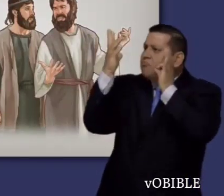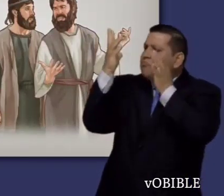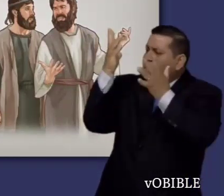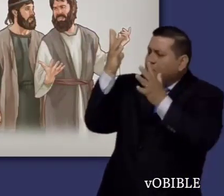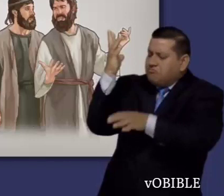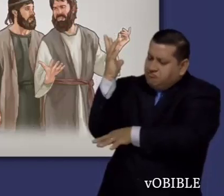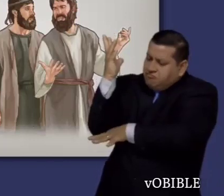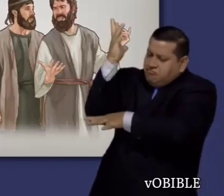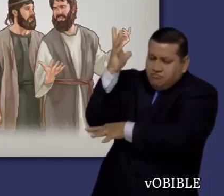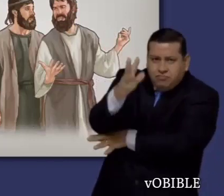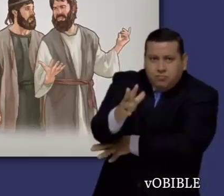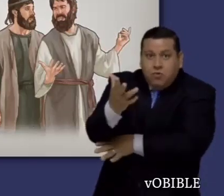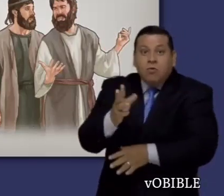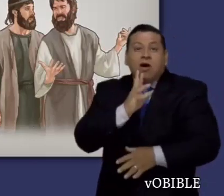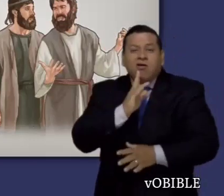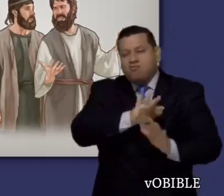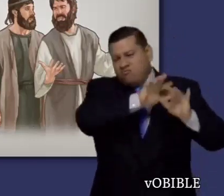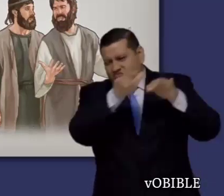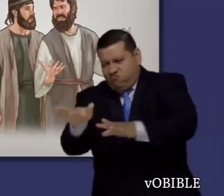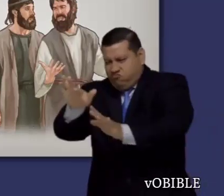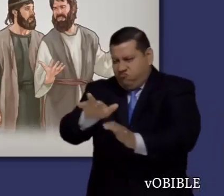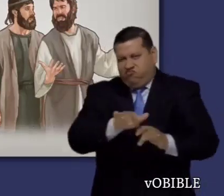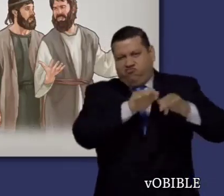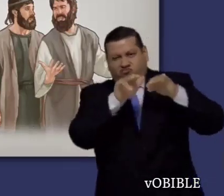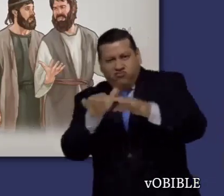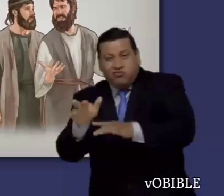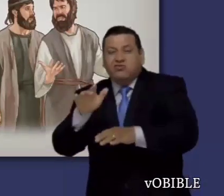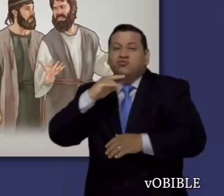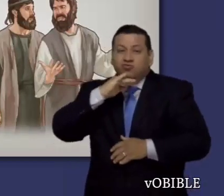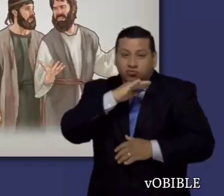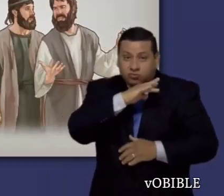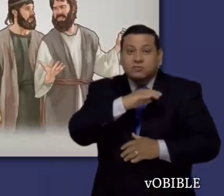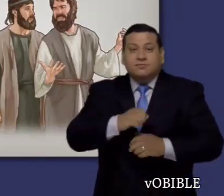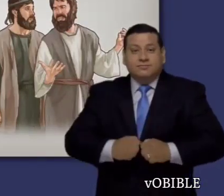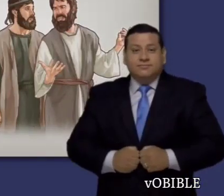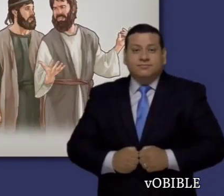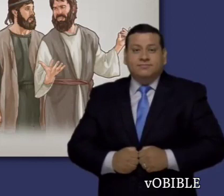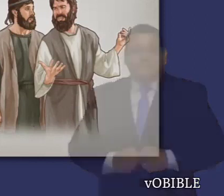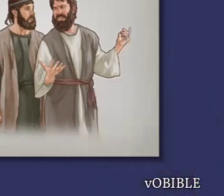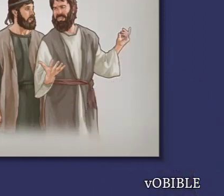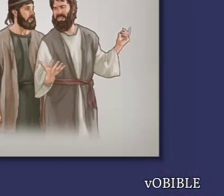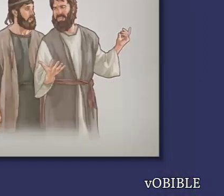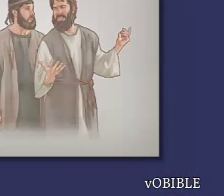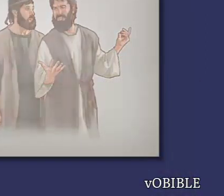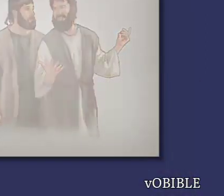árboles sin fruto que fueron arrancados de raíz y olas bravas del mar que arrojan la espuma.